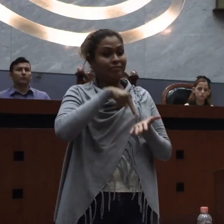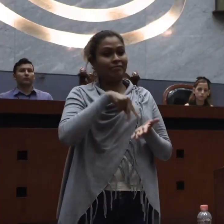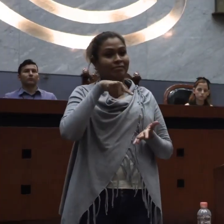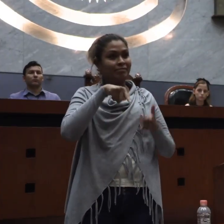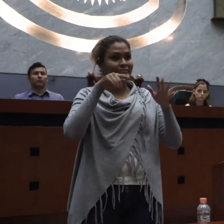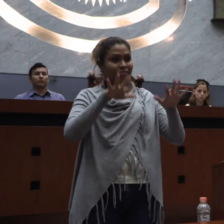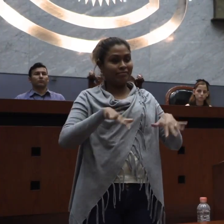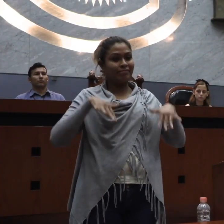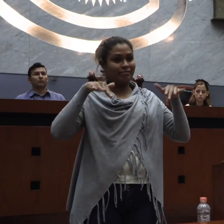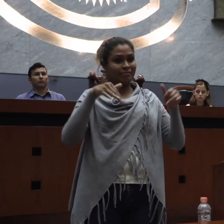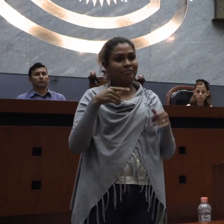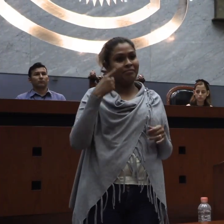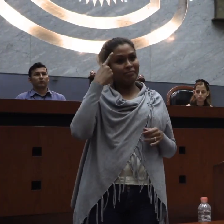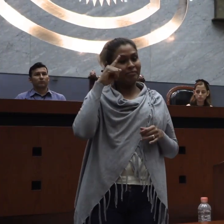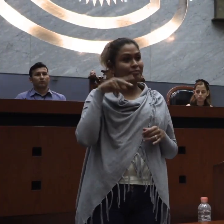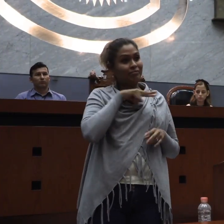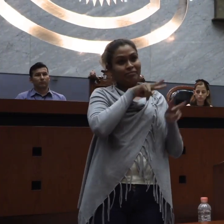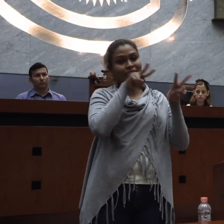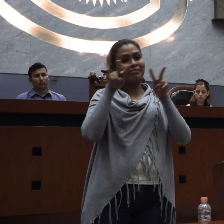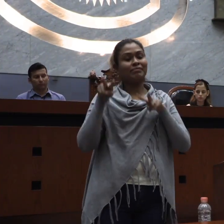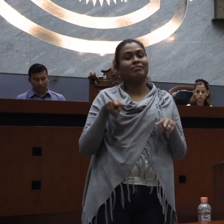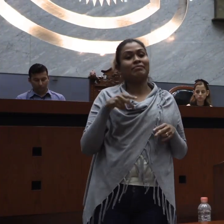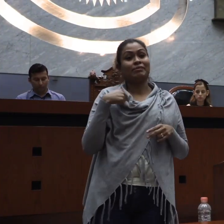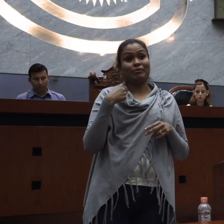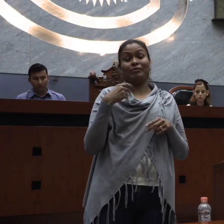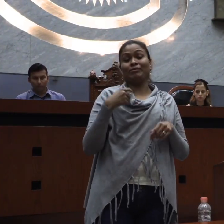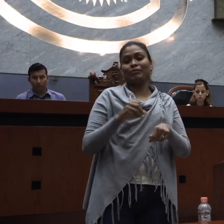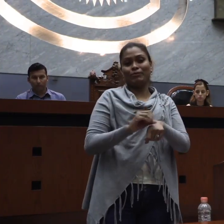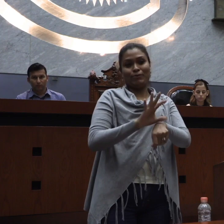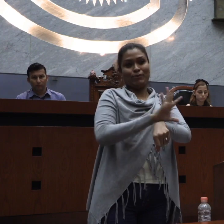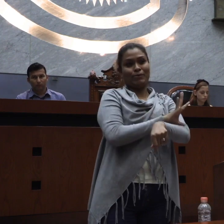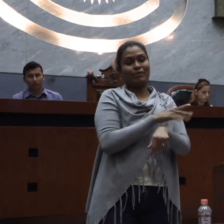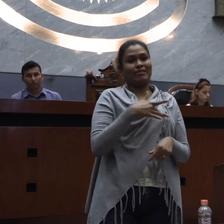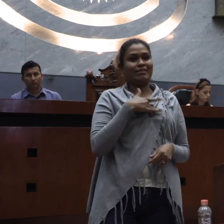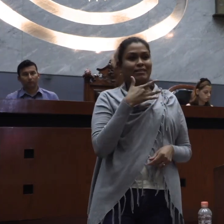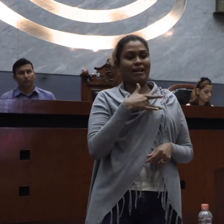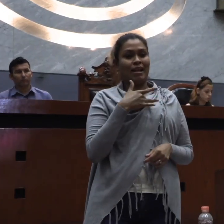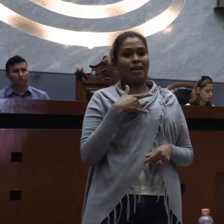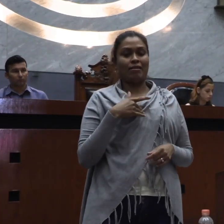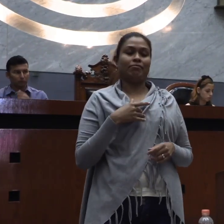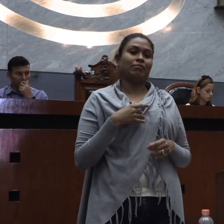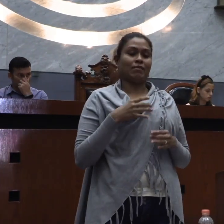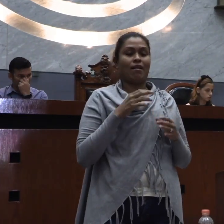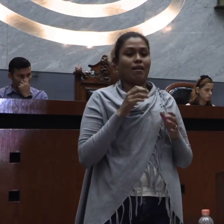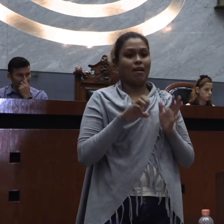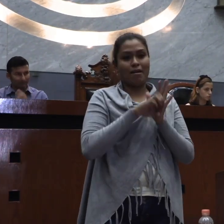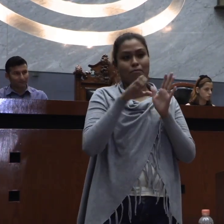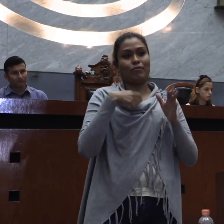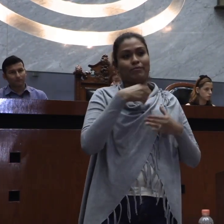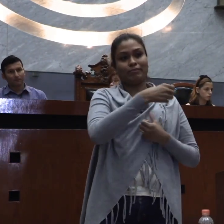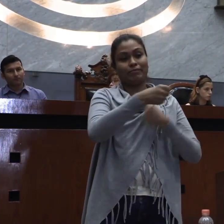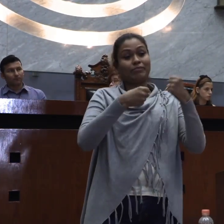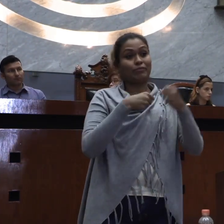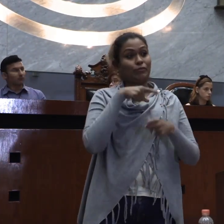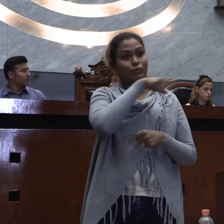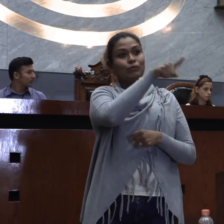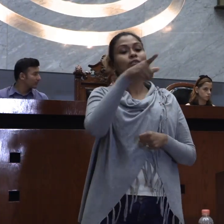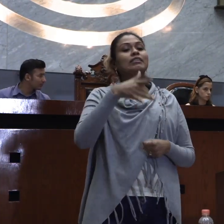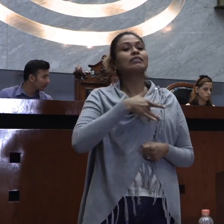Por primera vez vengo a este congreso, nunca lo había, es un recinto muy